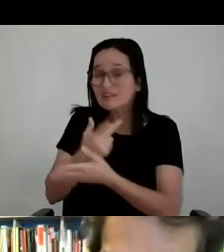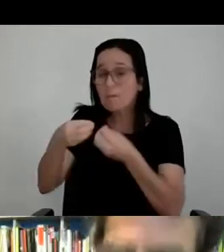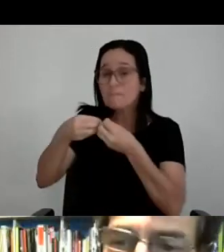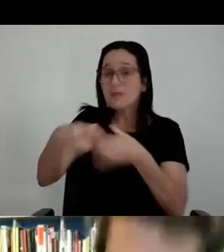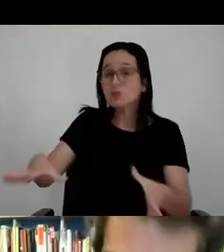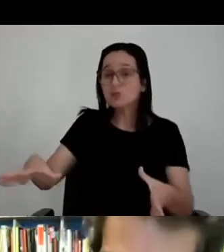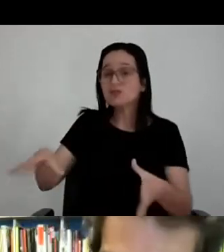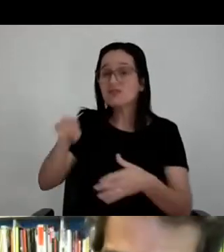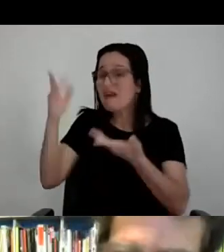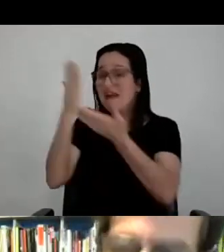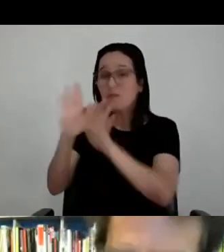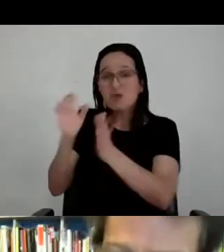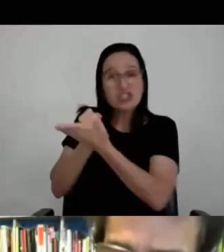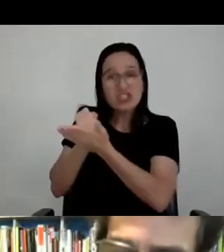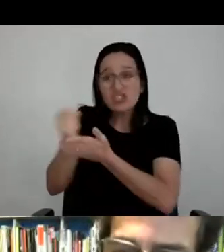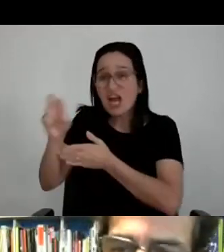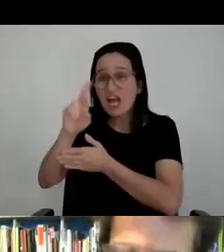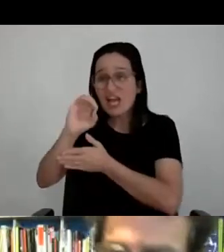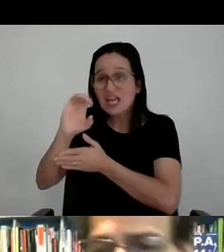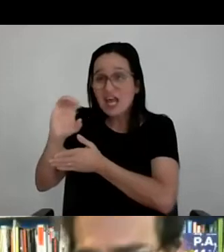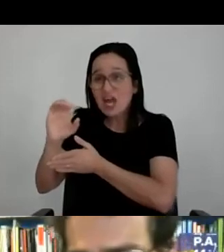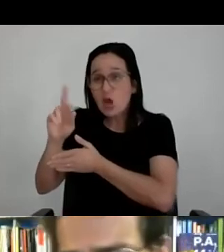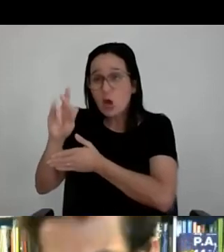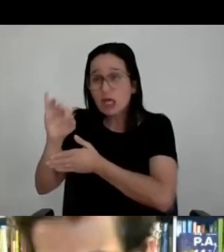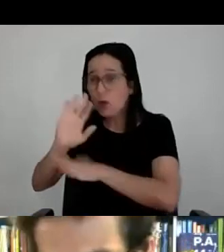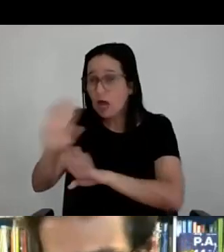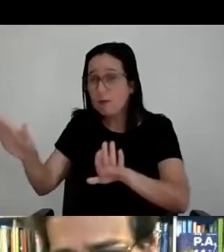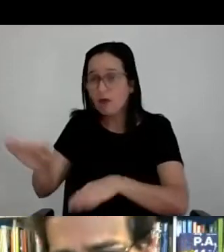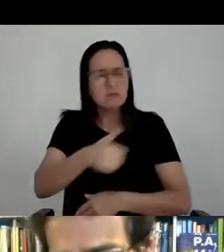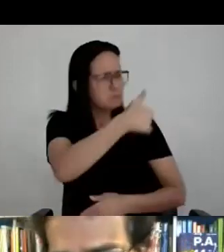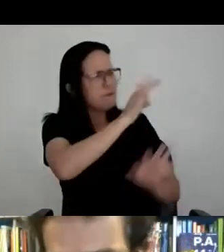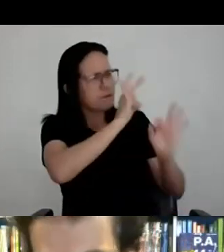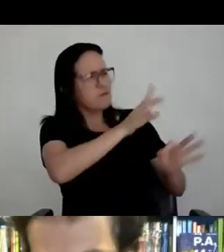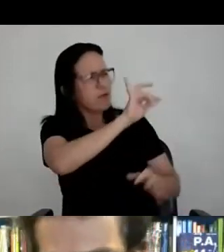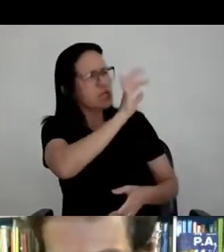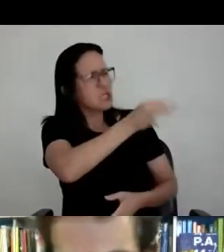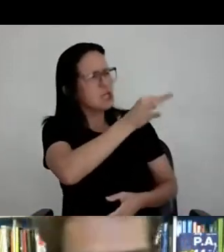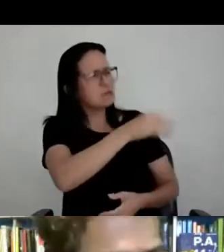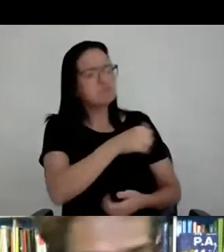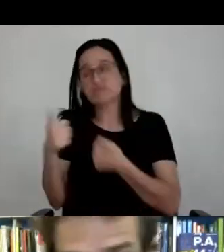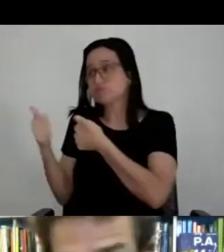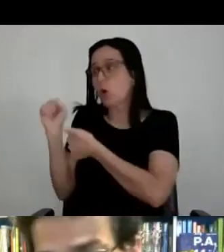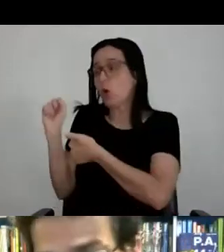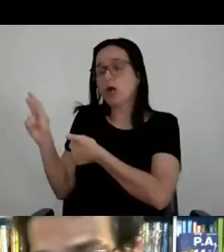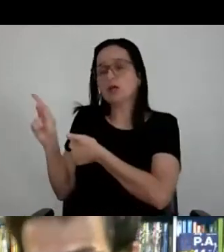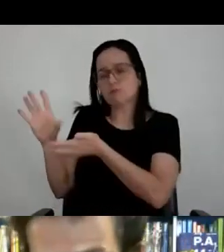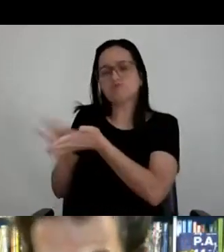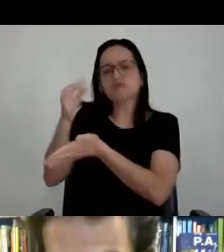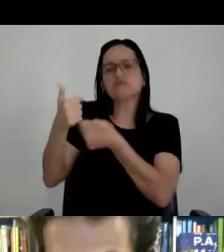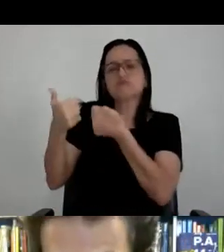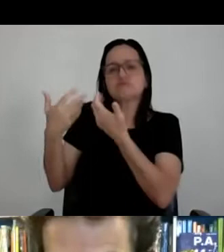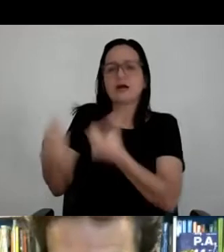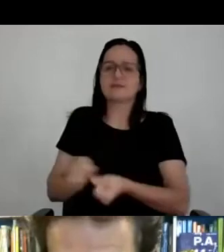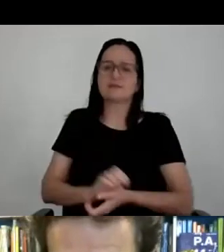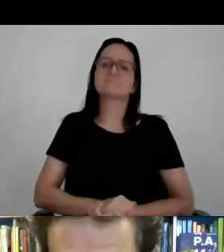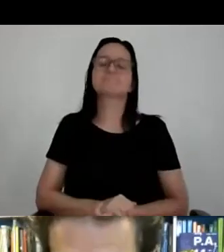você. vai dar certo? Eu falei, vai dar certo. Então, beleza, pode fazer, eu vou assinar embaixo, pode fazer. Bom, saímos dali com